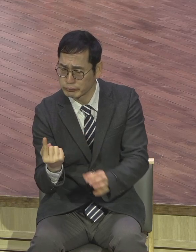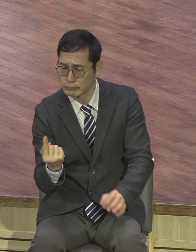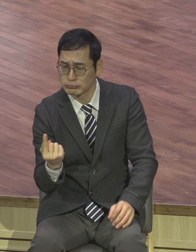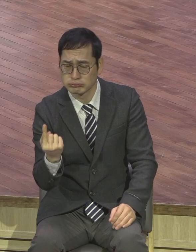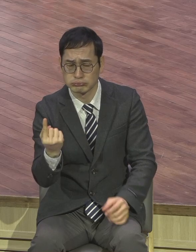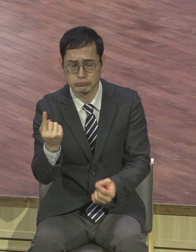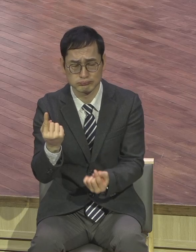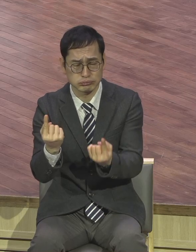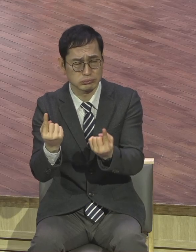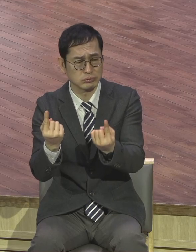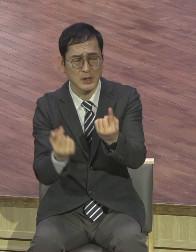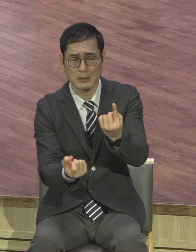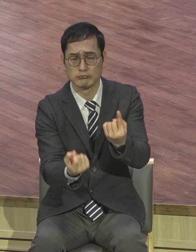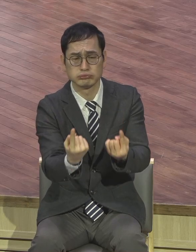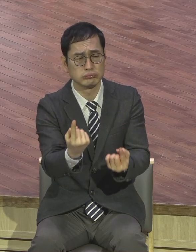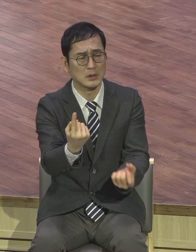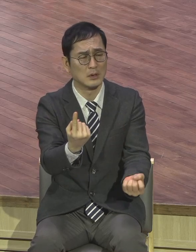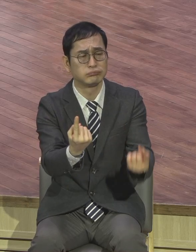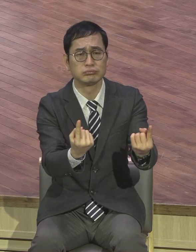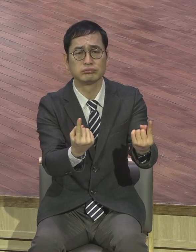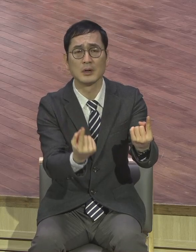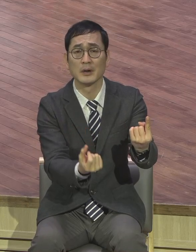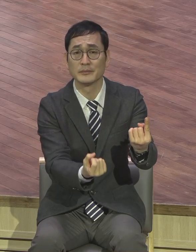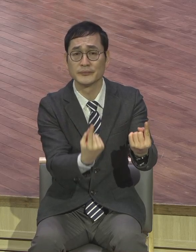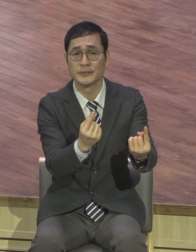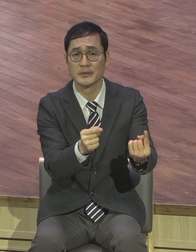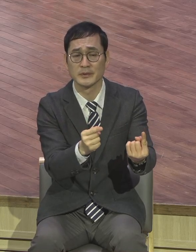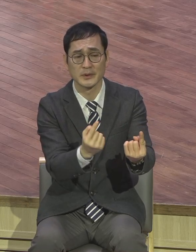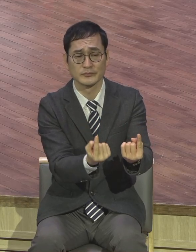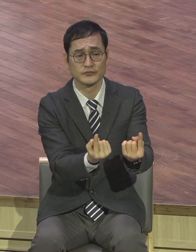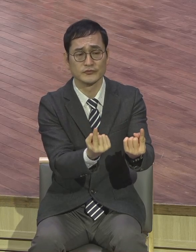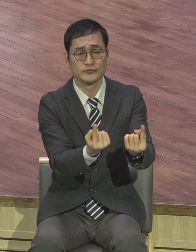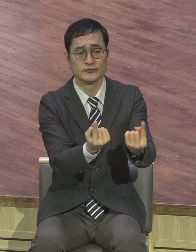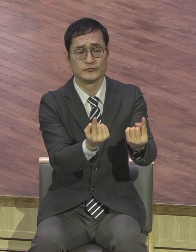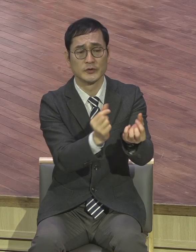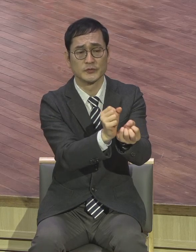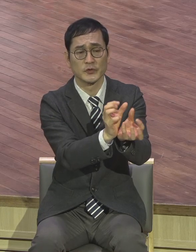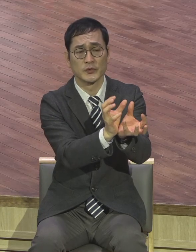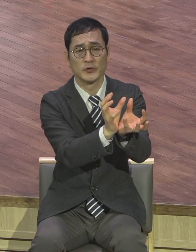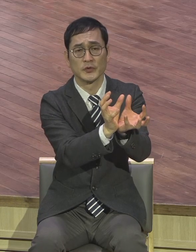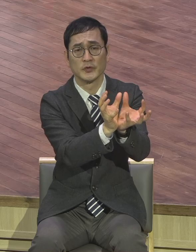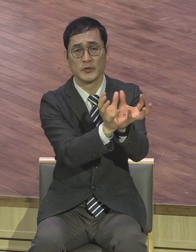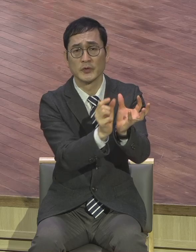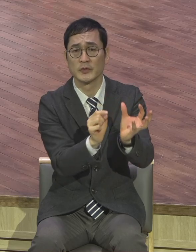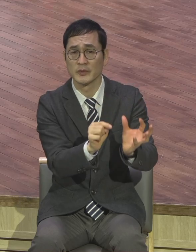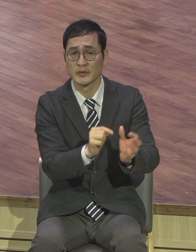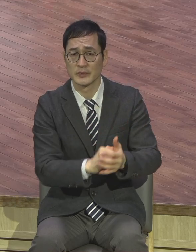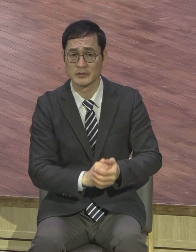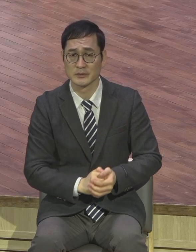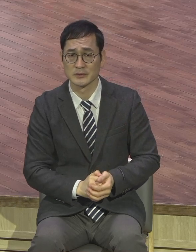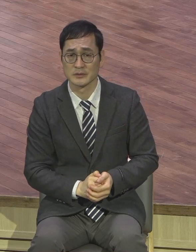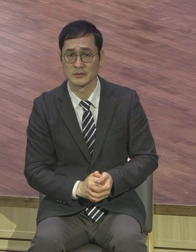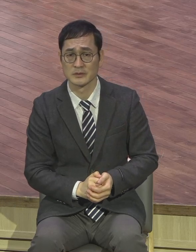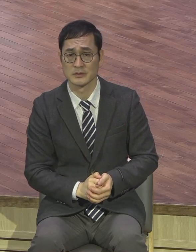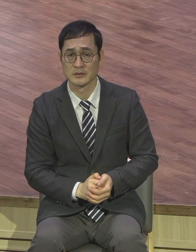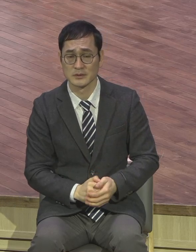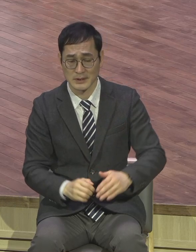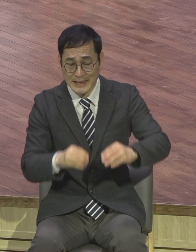피는 꽃들이요. 치고 올라와서 꽃을 피기까지는 그 과정이 50까지 싸워야 돼요. 그 밑땅에서 치고